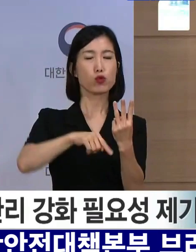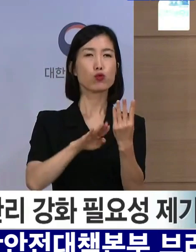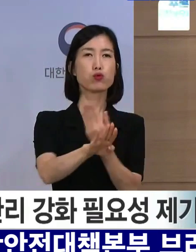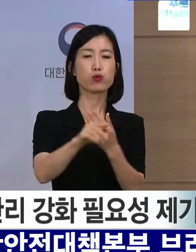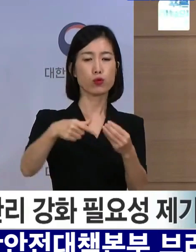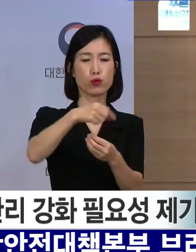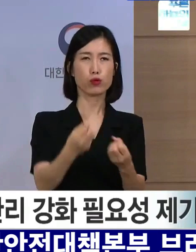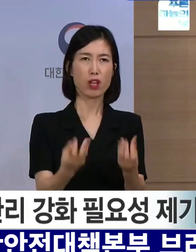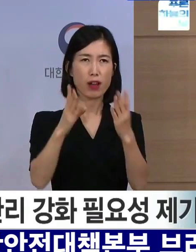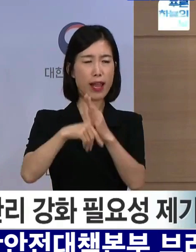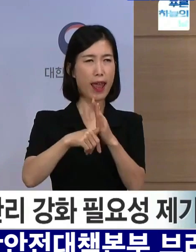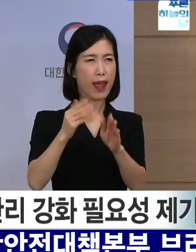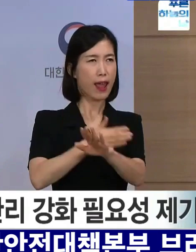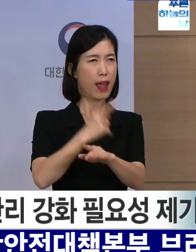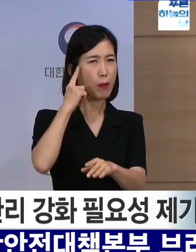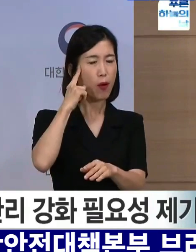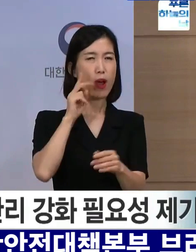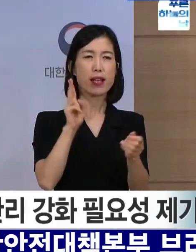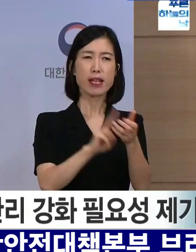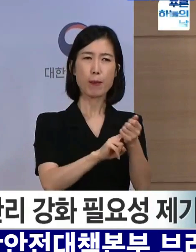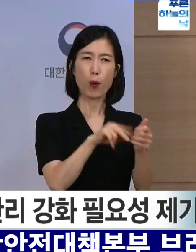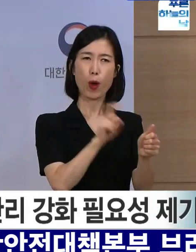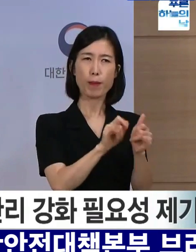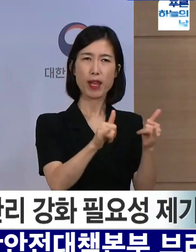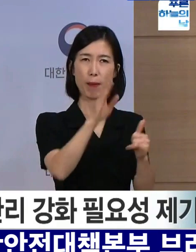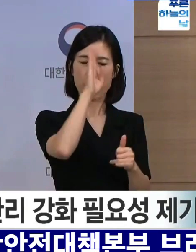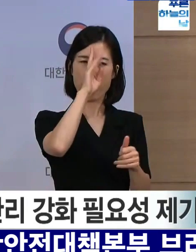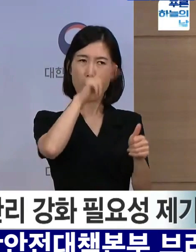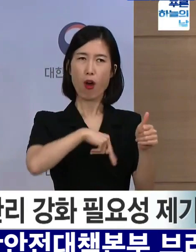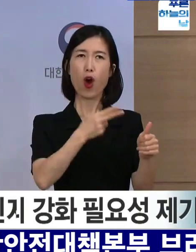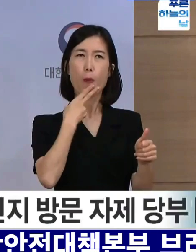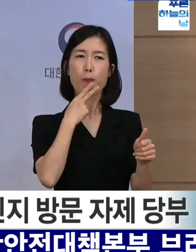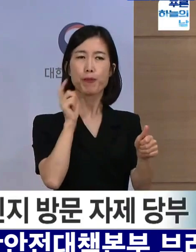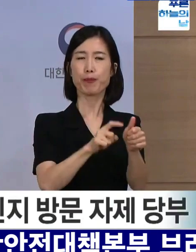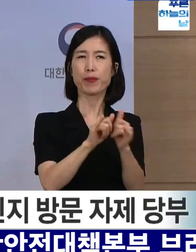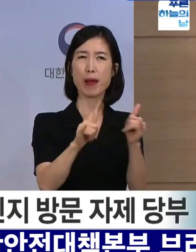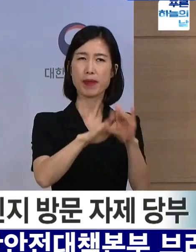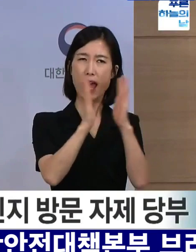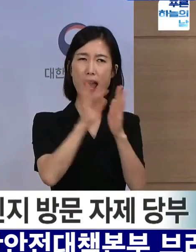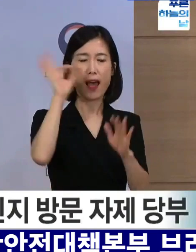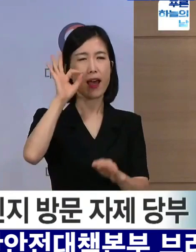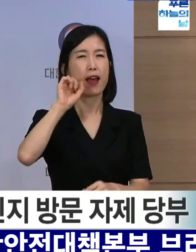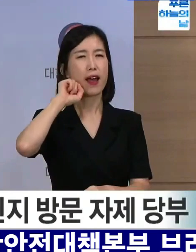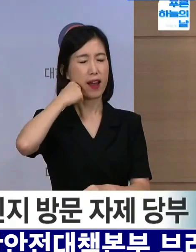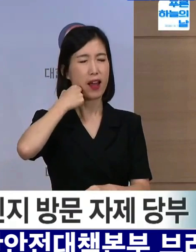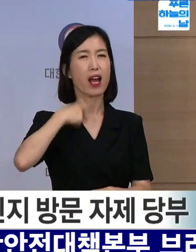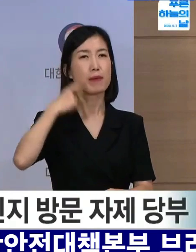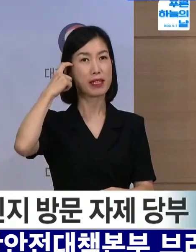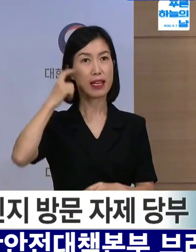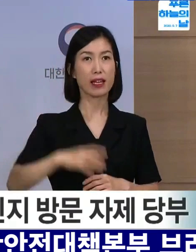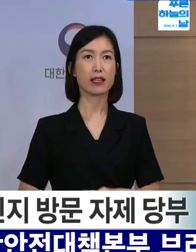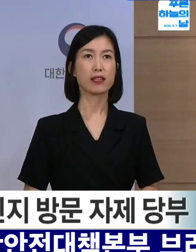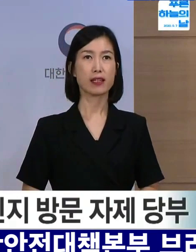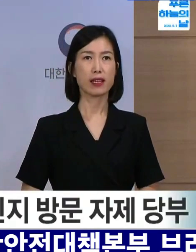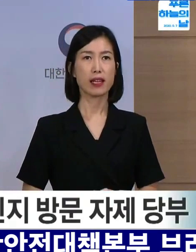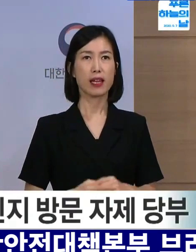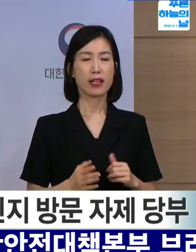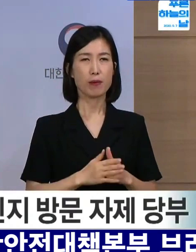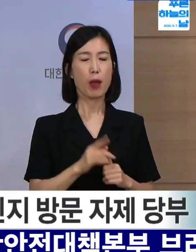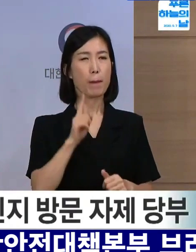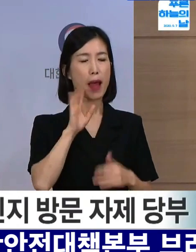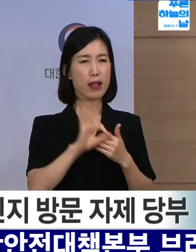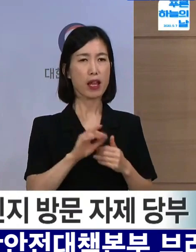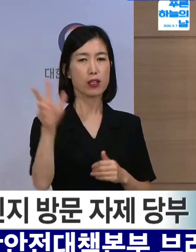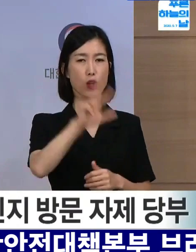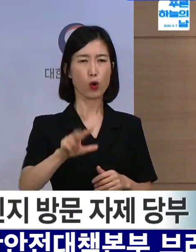무증상, 잠복 감염을 완전히 통제하기는 불가능한 것으로 판단하고 있습니다. 혹여 먼